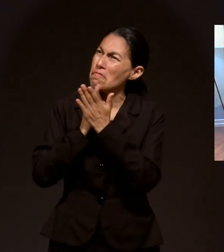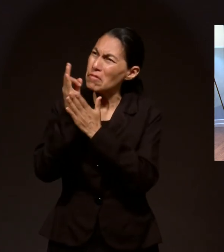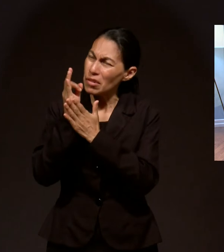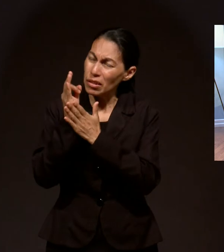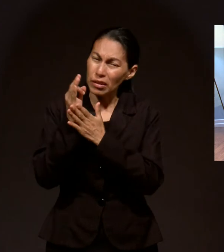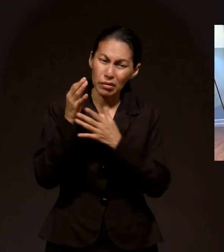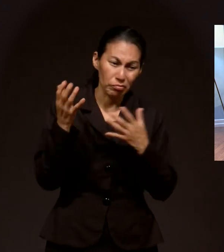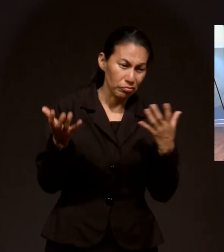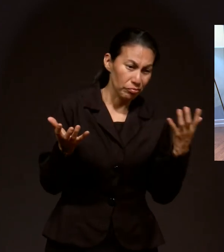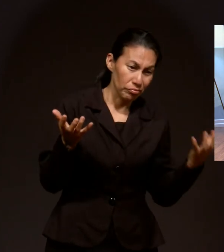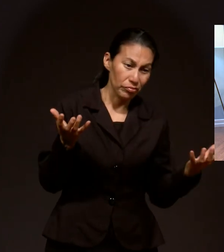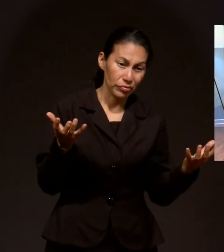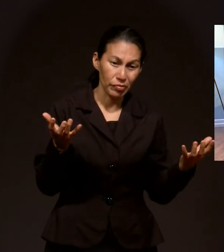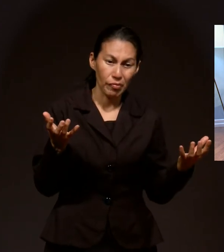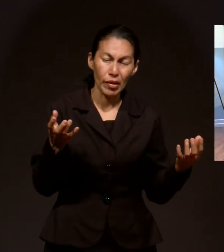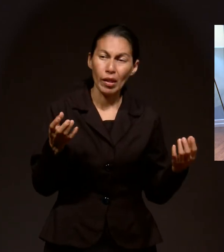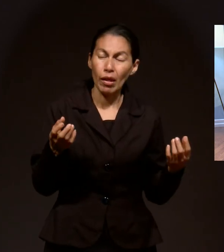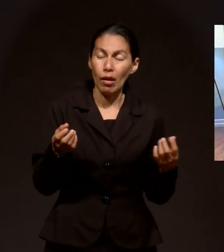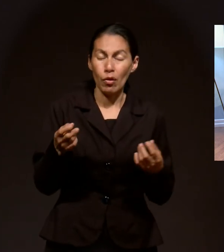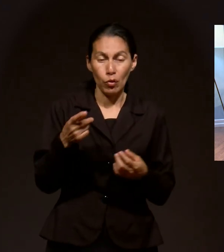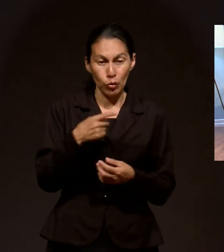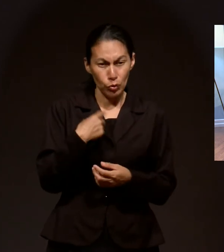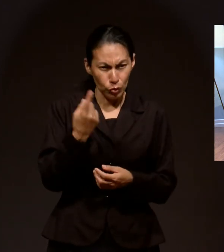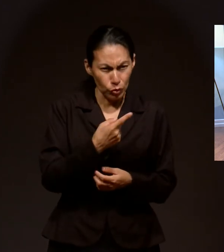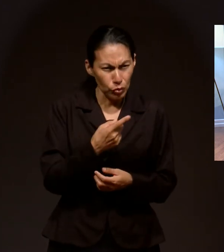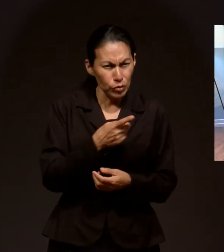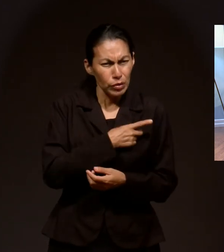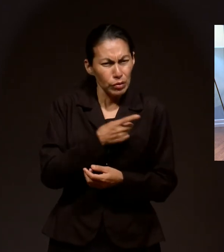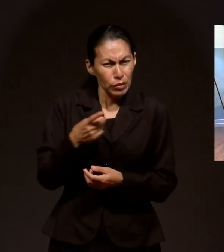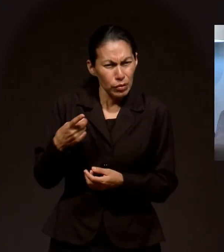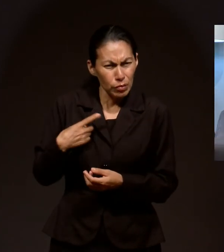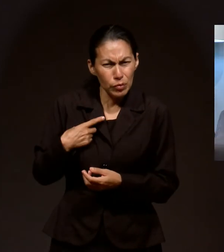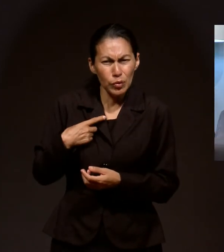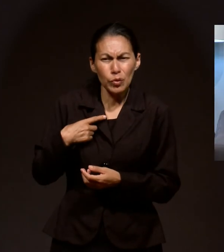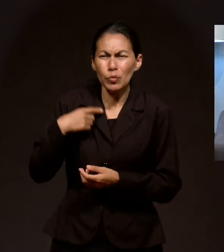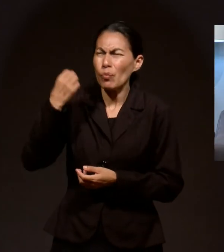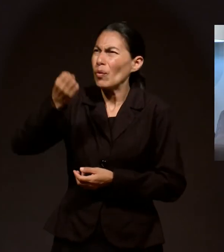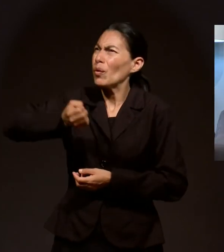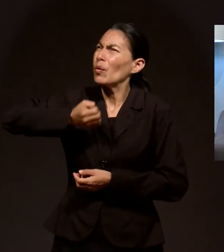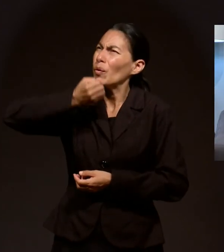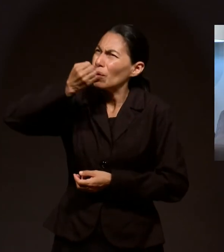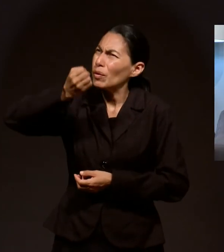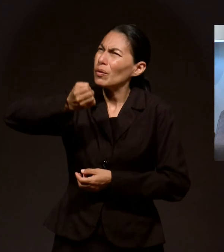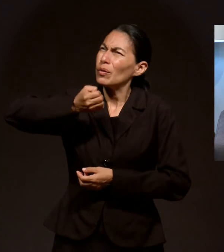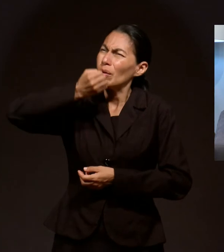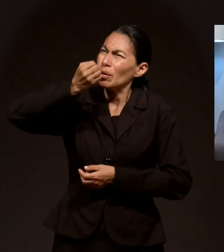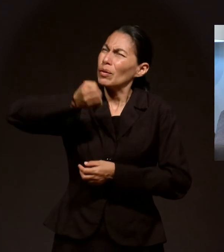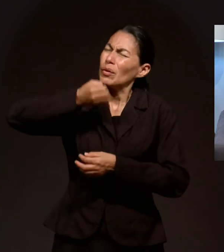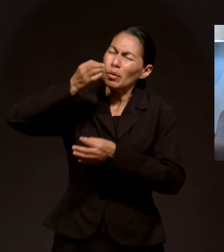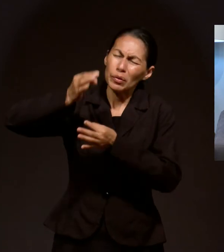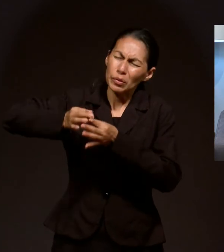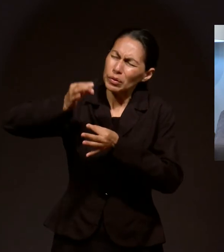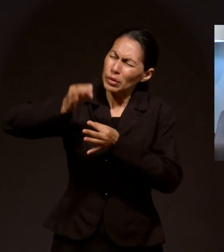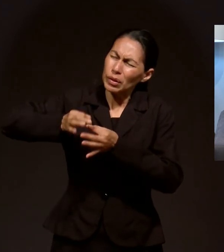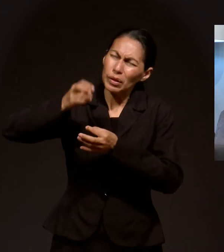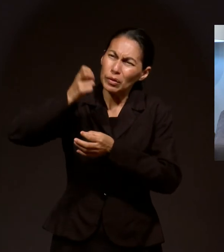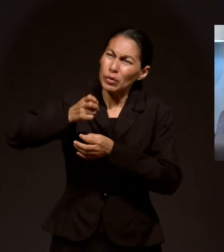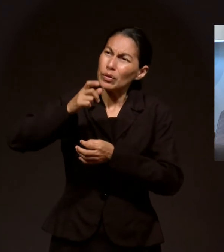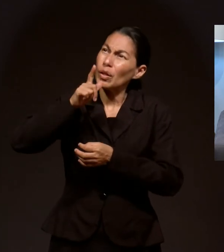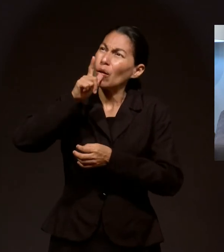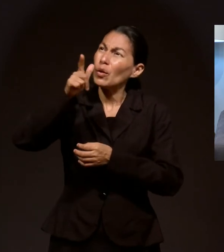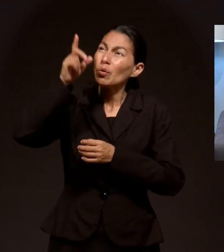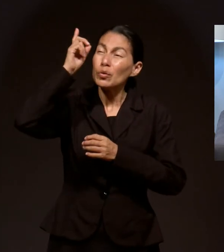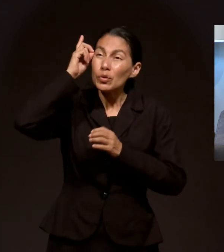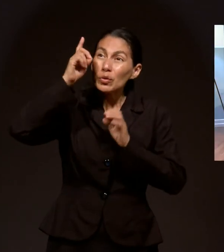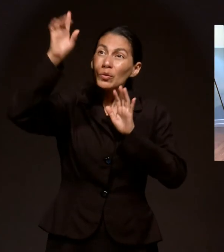corresponde unirnos en oración para que la luz de Cristo brille en este mundo, como lo hizo en tu vida.